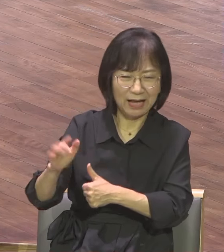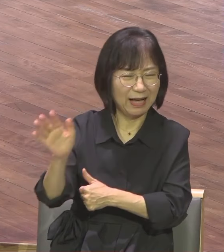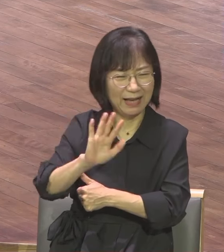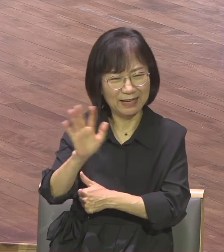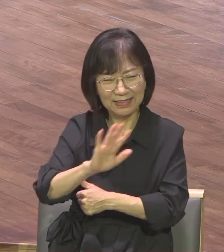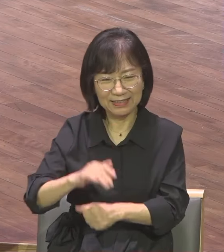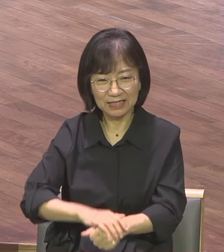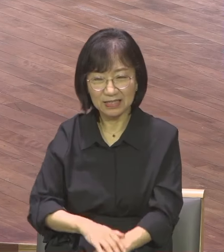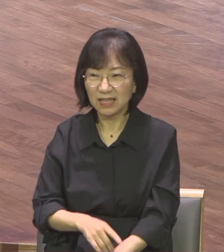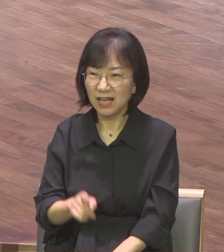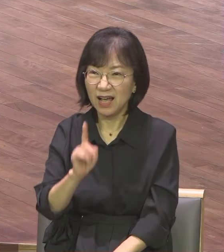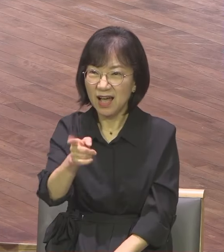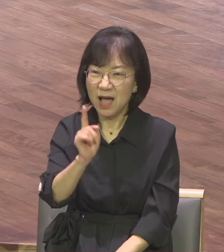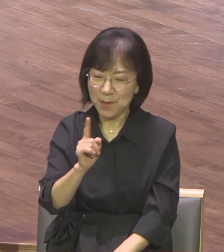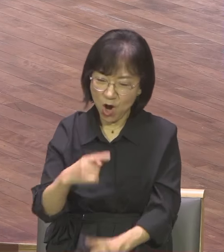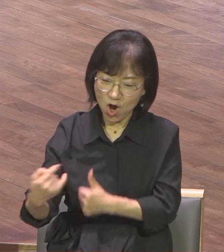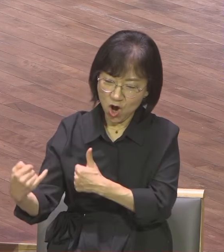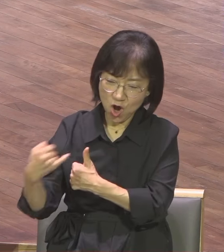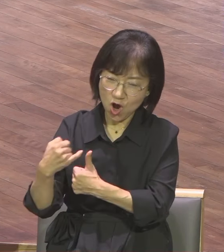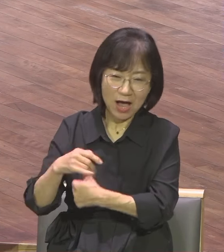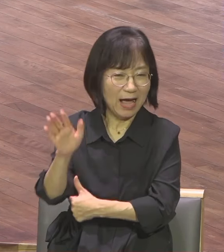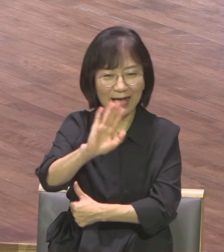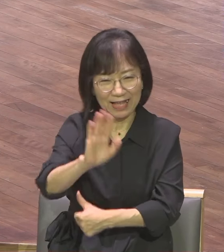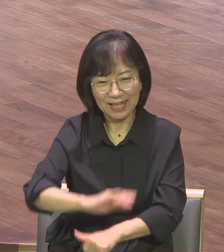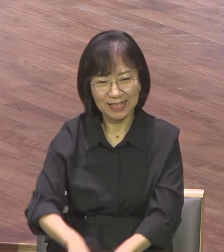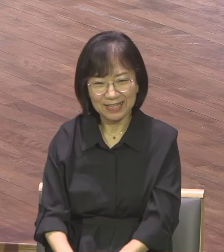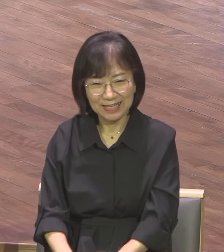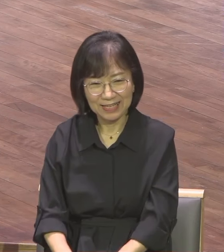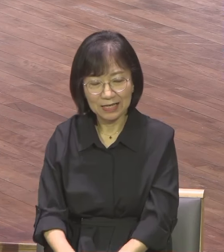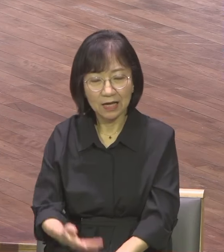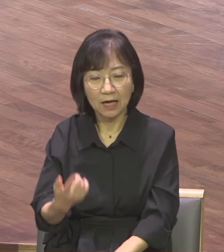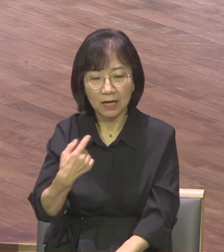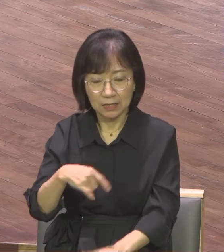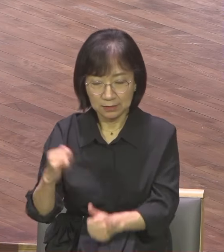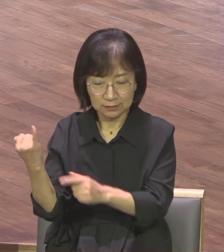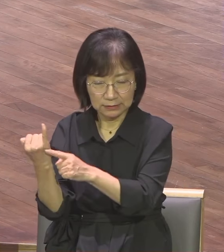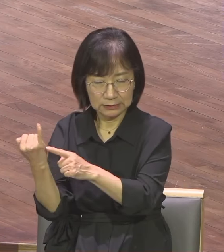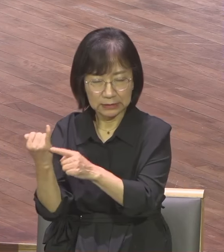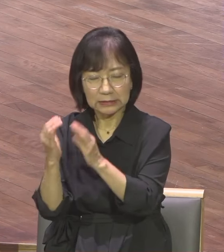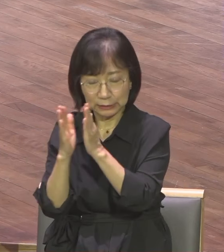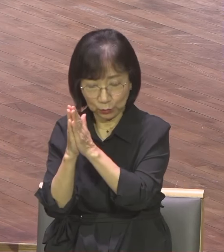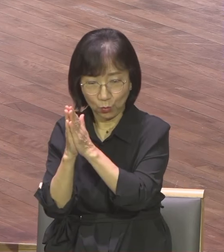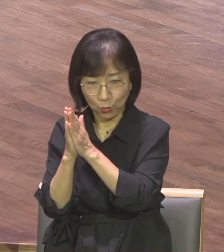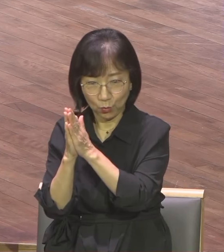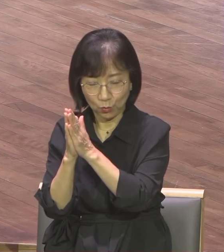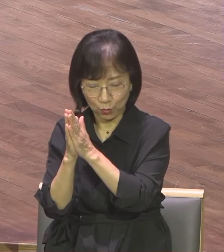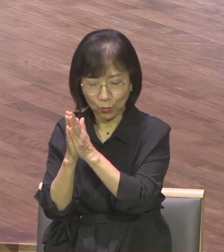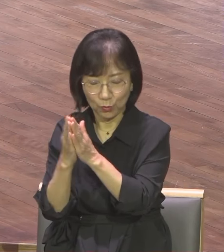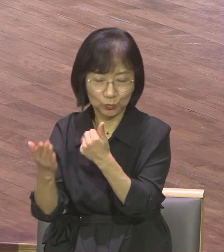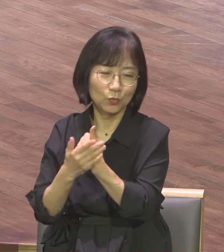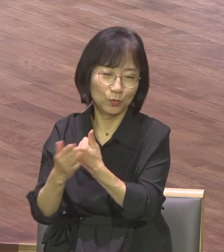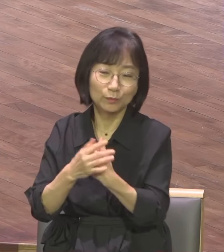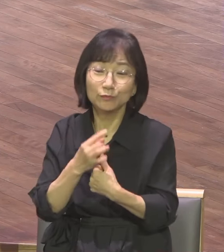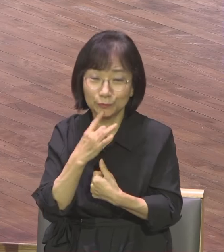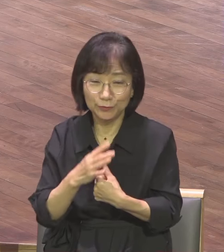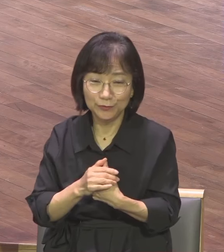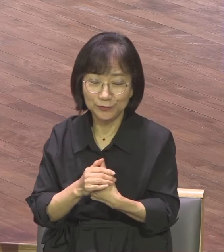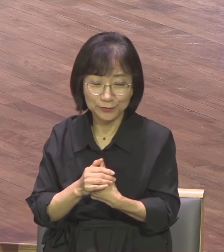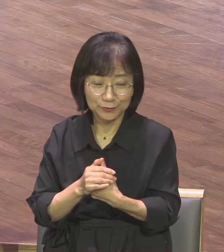하지 않습니다 기도하는 사람이지 성경은 정말 나를 책망해요